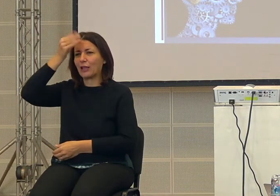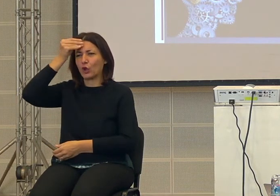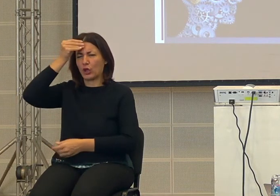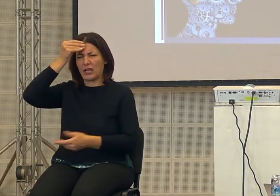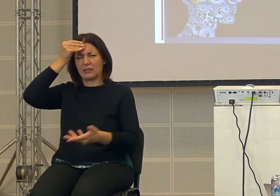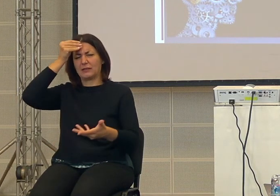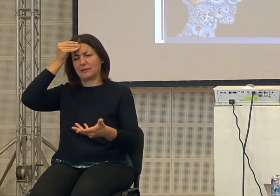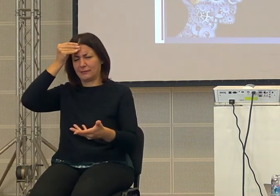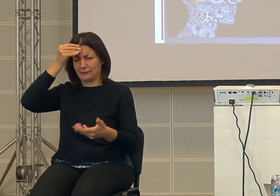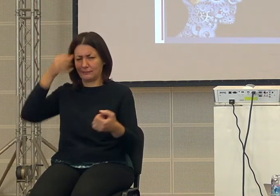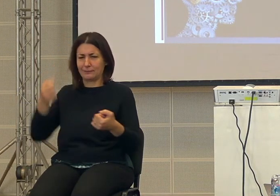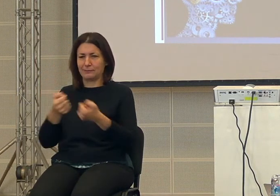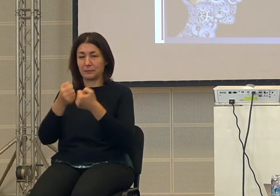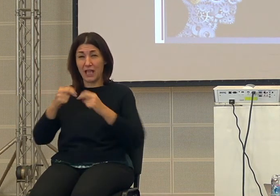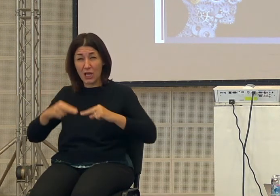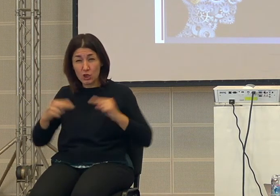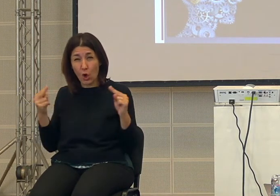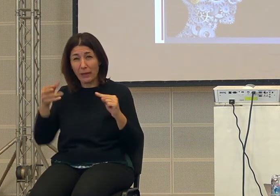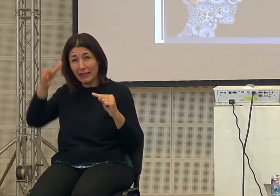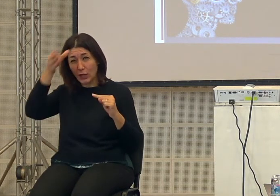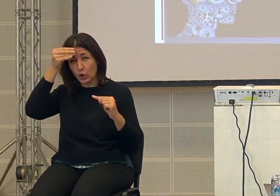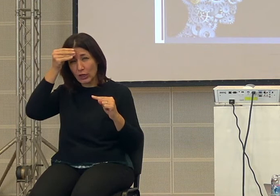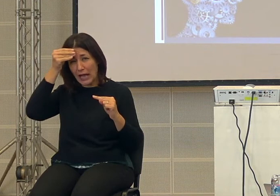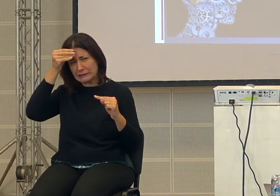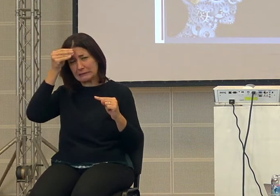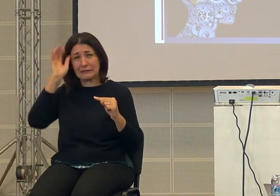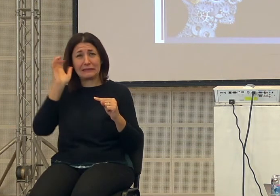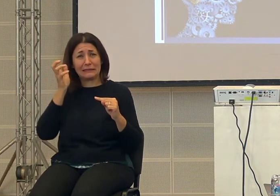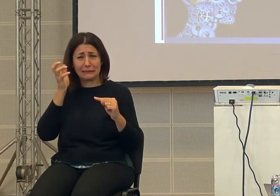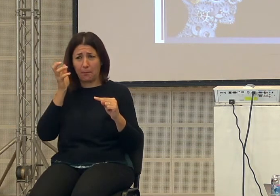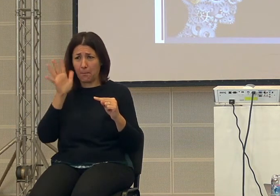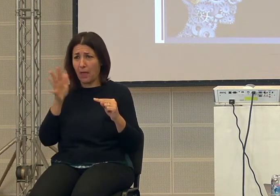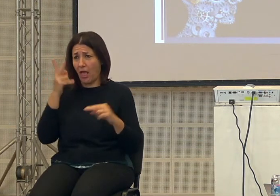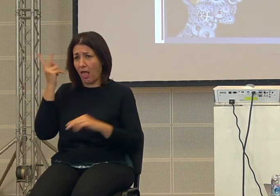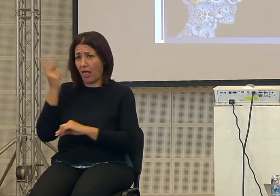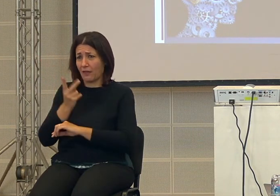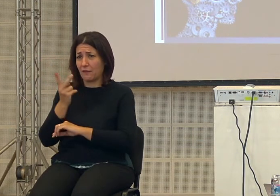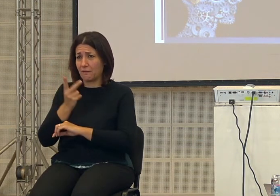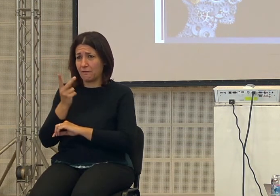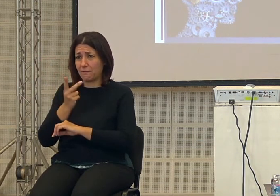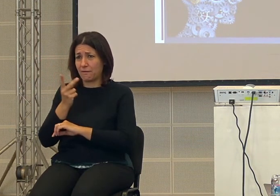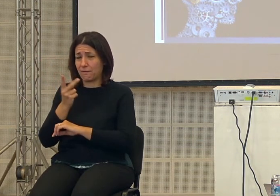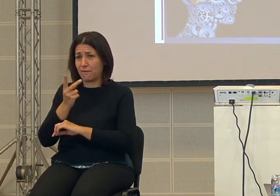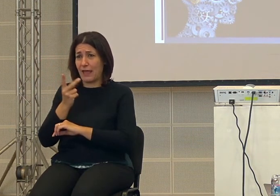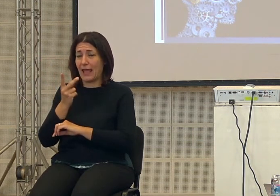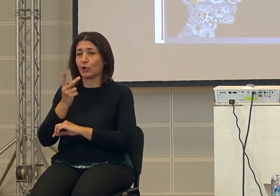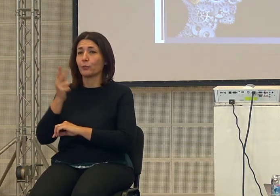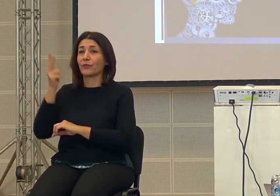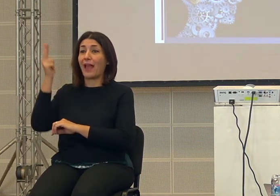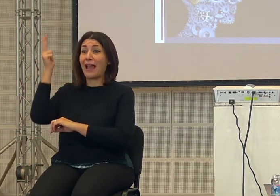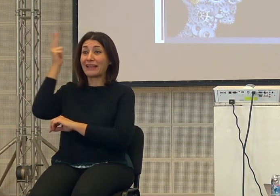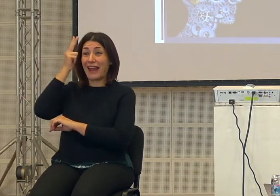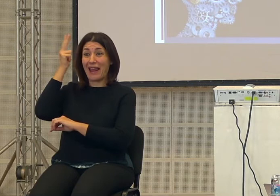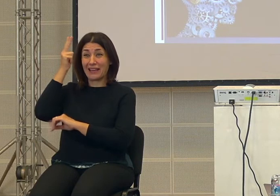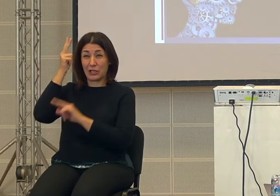l'ignoranza eppure se uno ci pensa bene è vero nel senso che le religioni delle